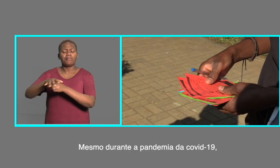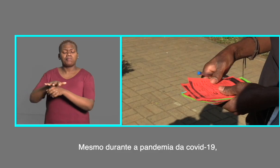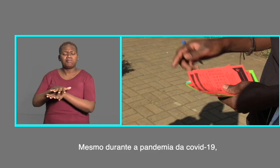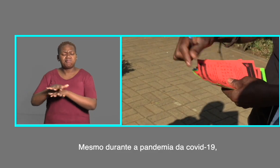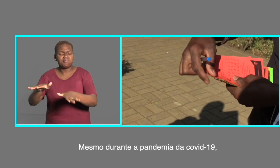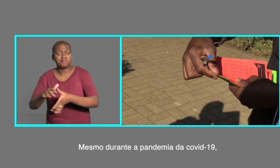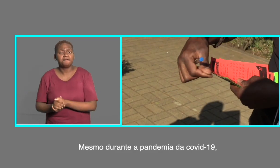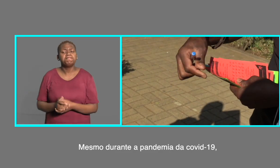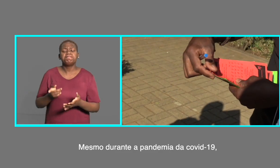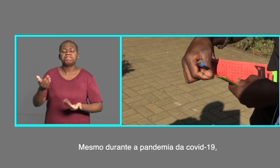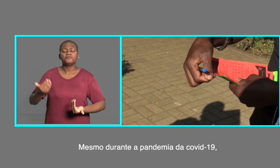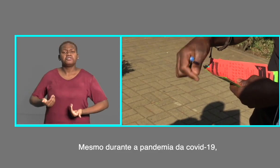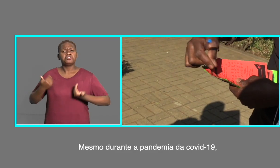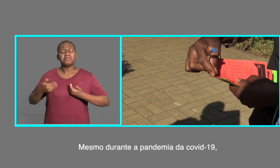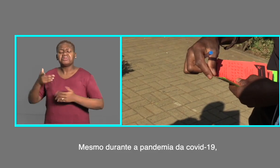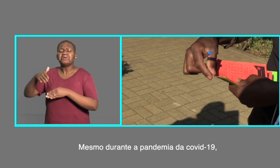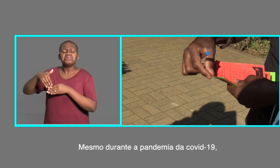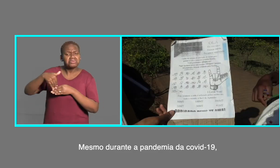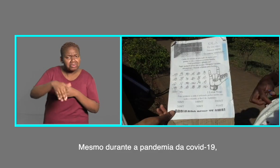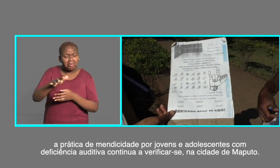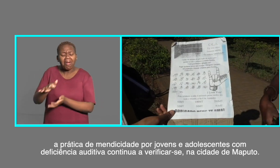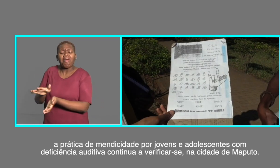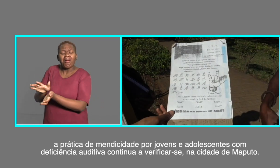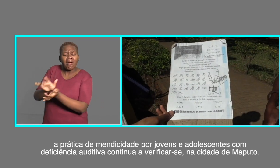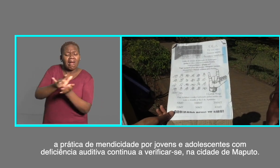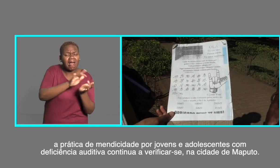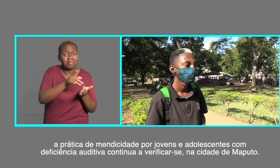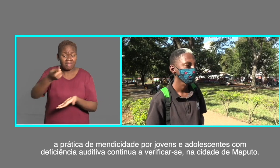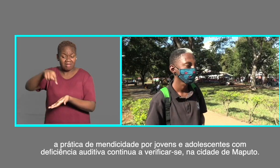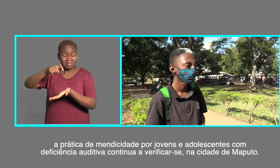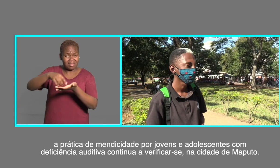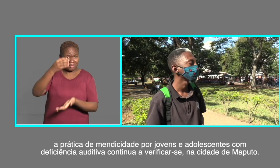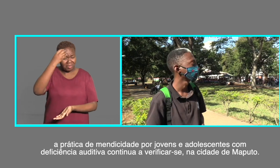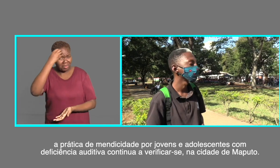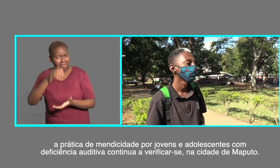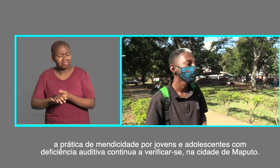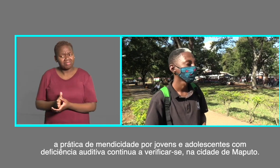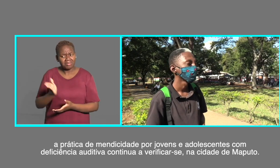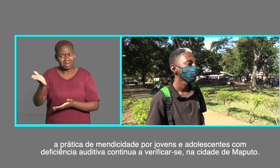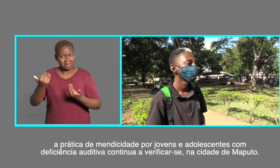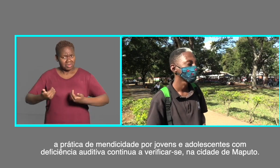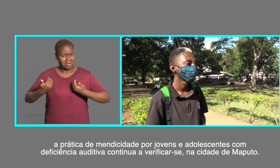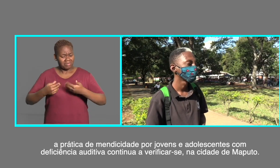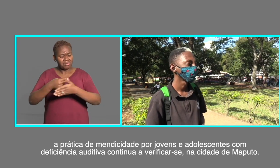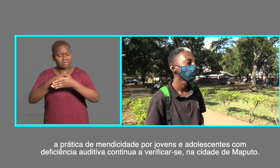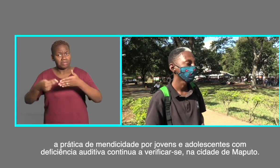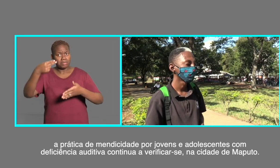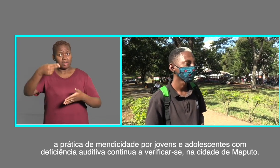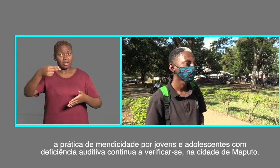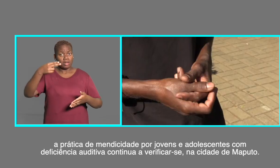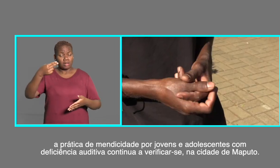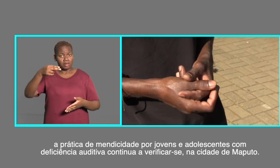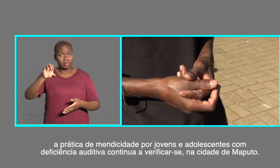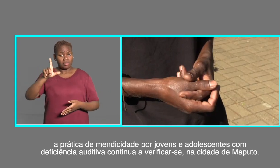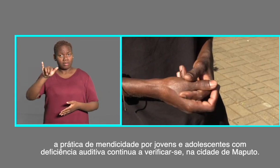Mesmo durante a pandemia da Covid-19, a prática de medicidade por jovens com deficiência auditiva continua a verificar-se na